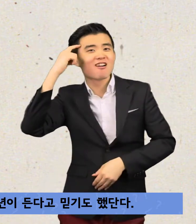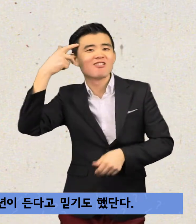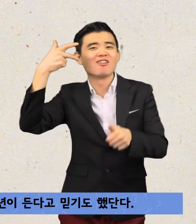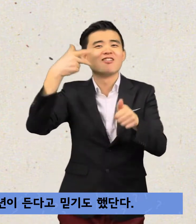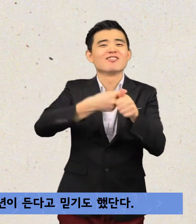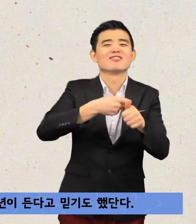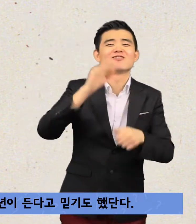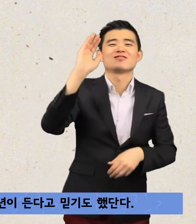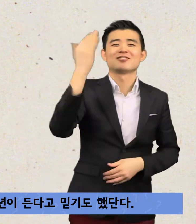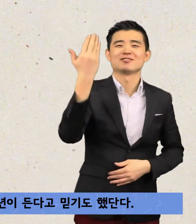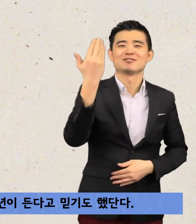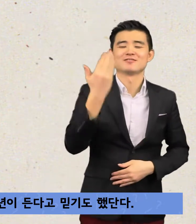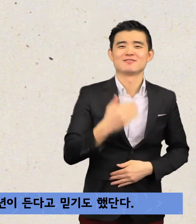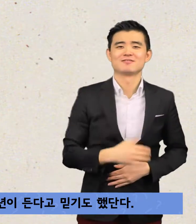된다고 믿기도 했단다.